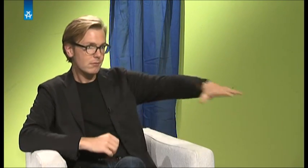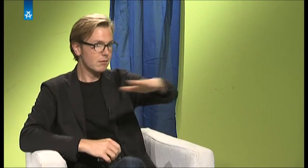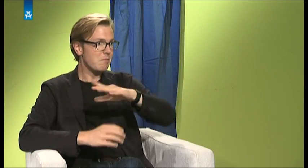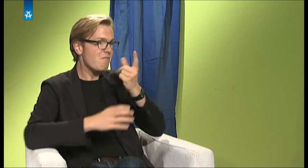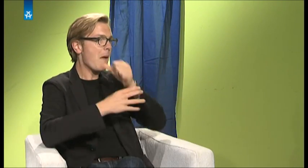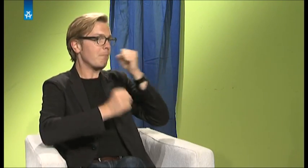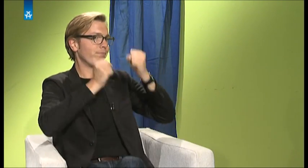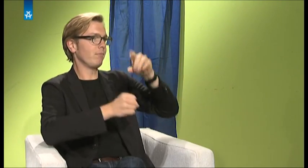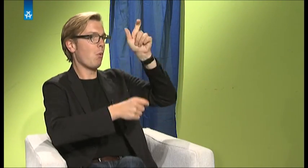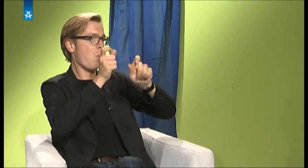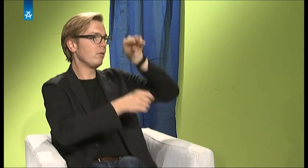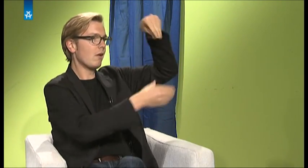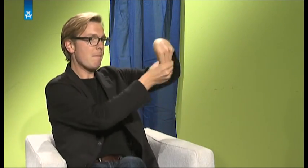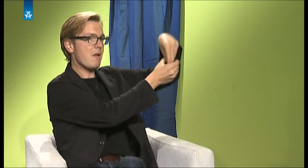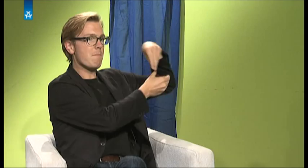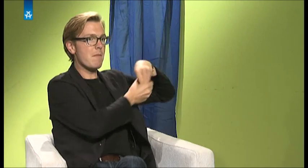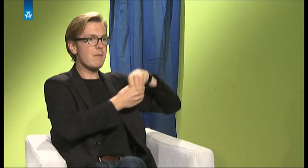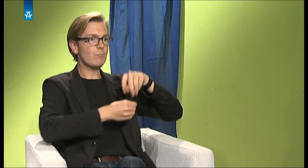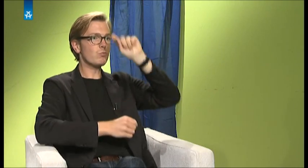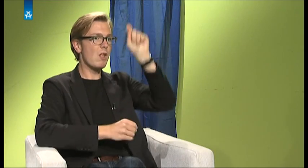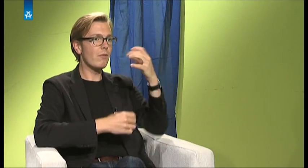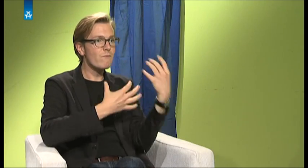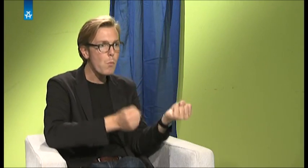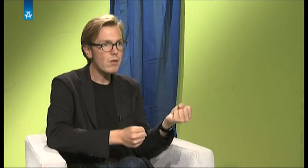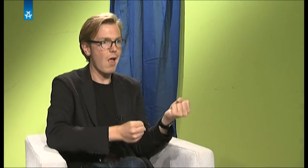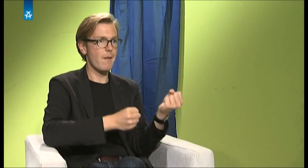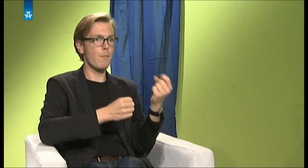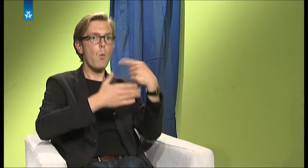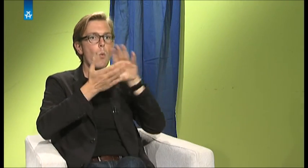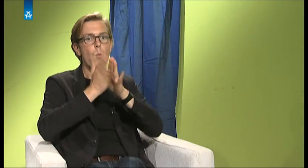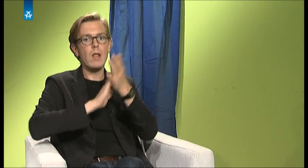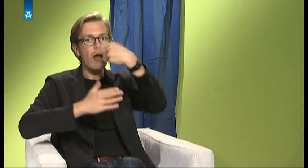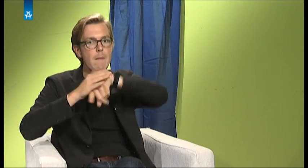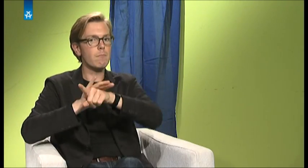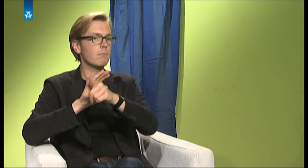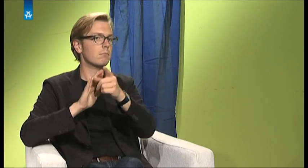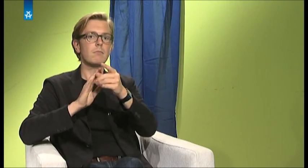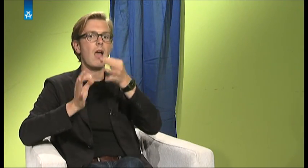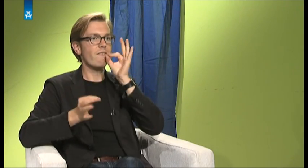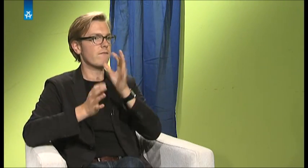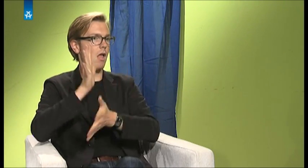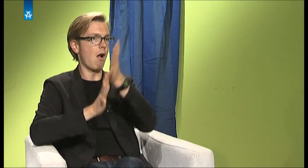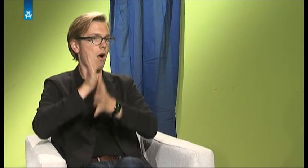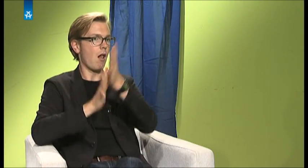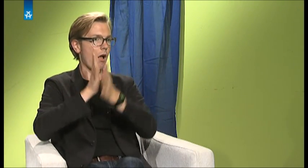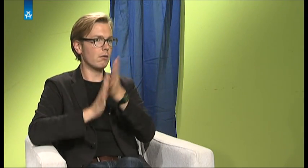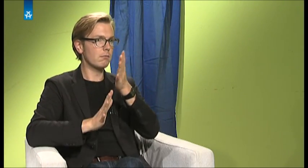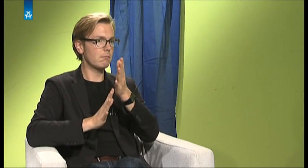Leute sind wahrscheinlich, sitzen vielleicht im Studentenwohnheim und machen da ihre studentische Arbeit oder sitzen in irgendeinem Café und unterhalten sich. Aber draußen waren relativ